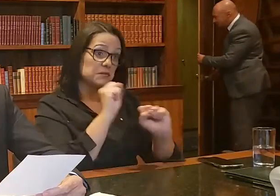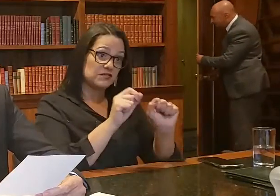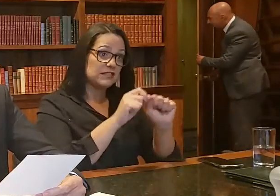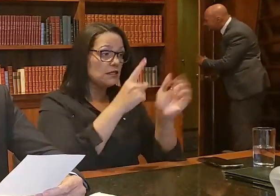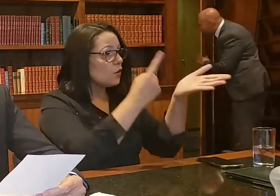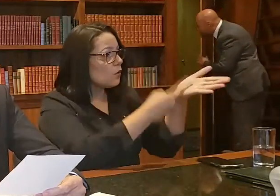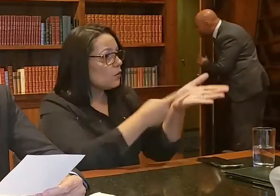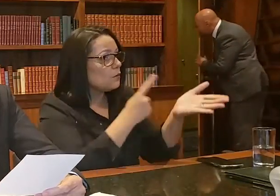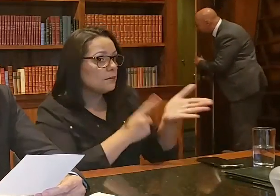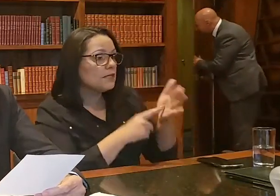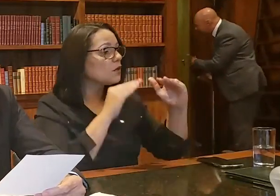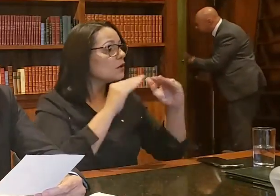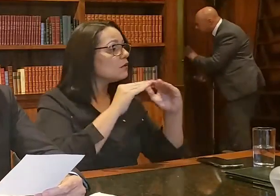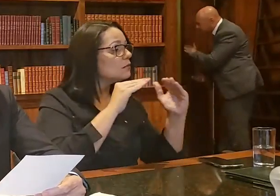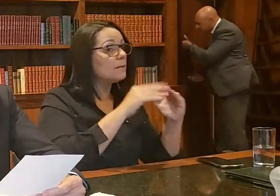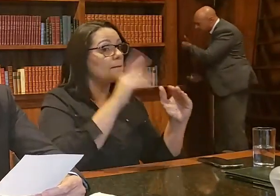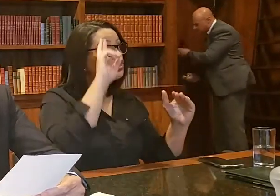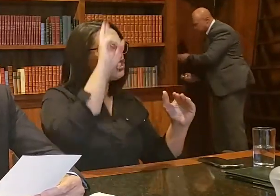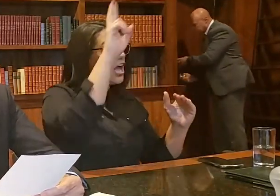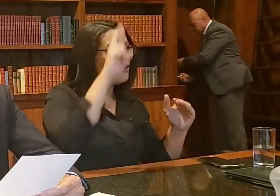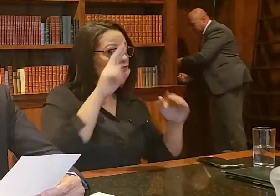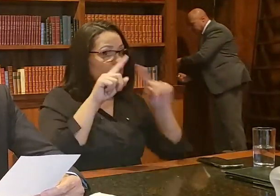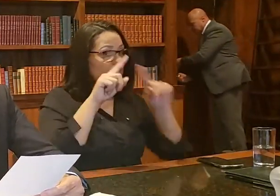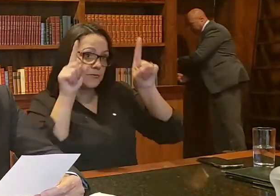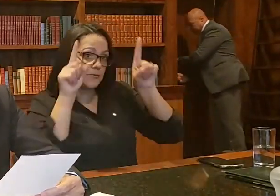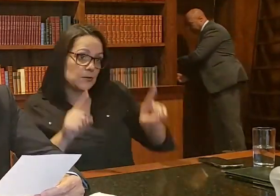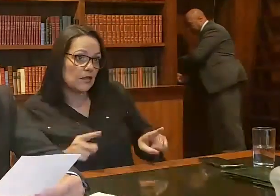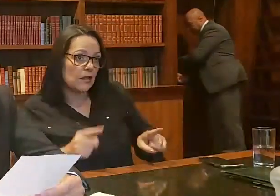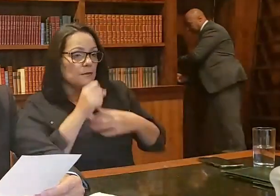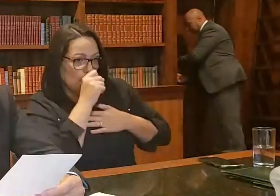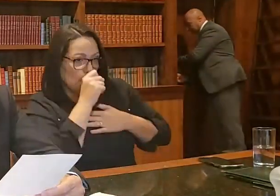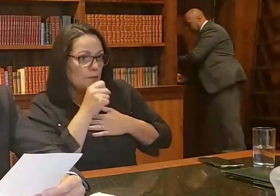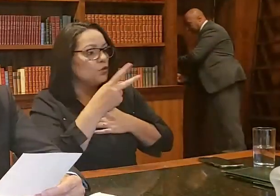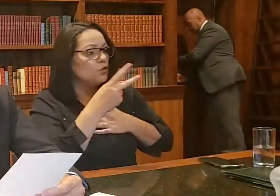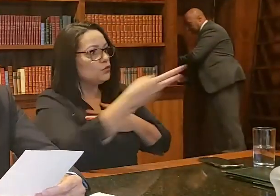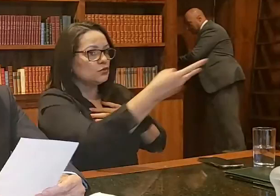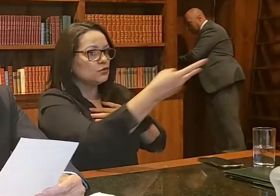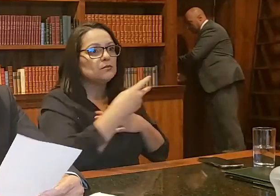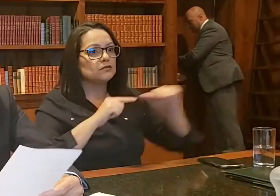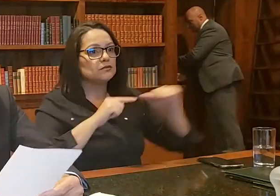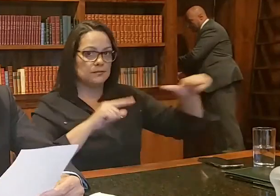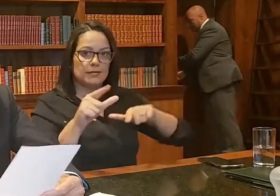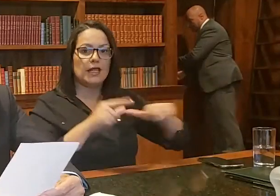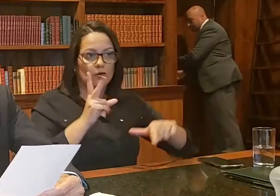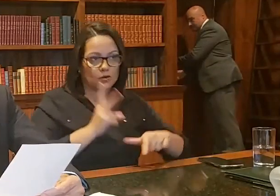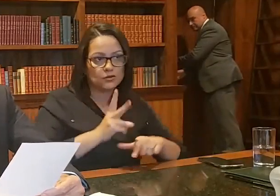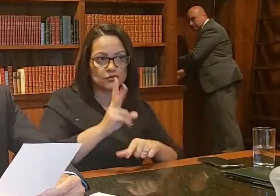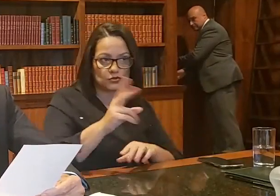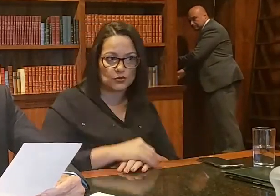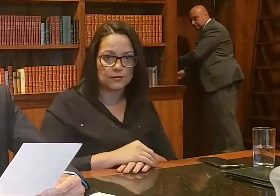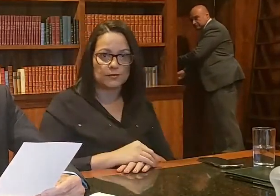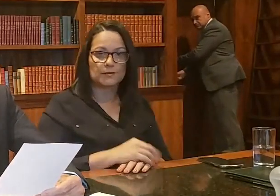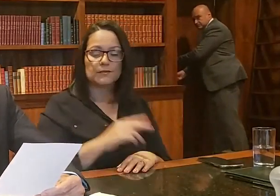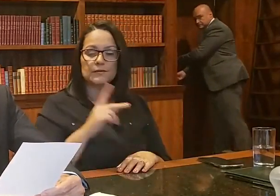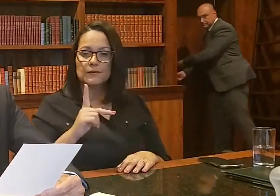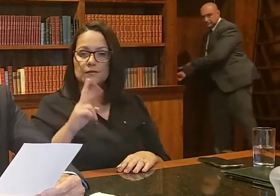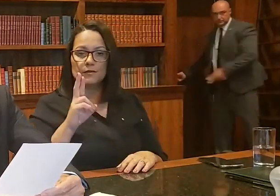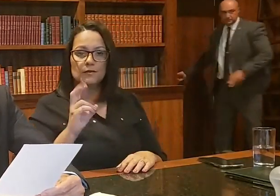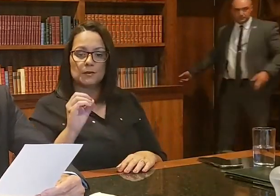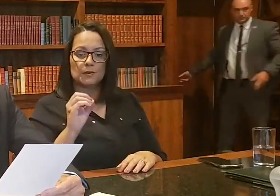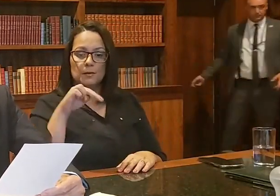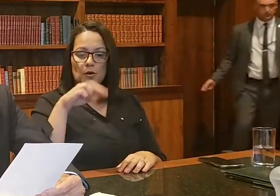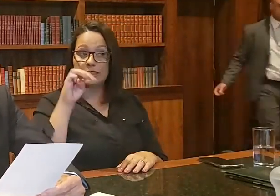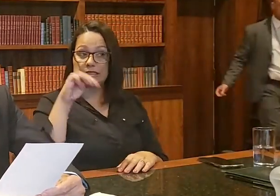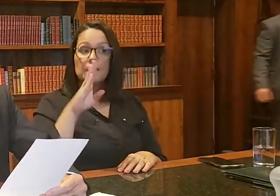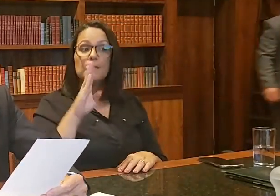seus patrões, fazendo com que seus empregos sejam mantidos. O PRONAMP também está na